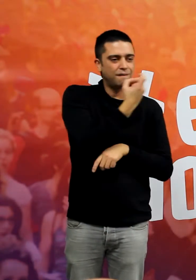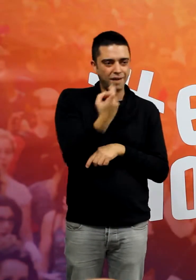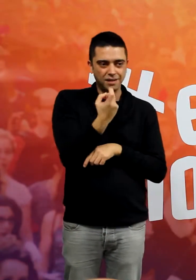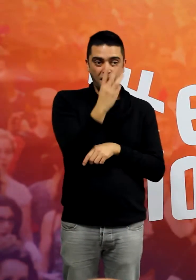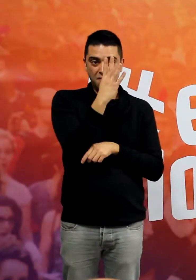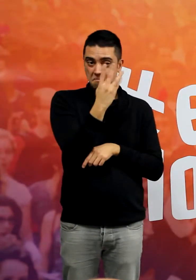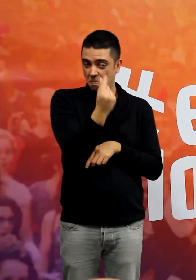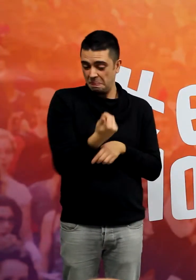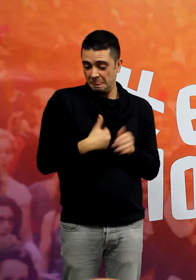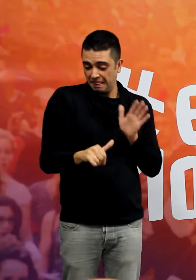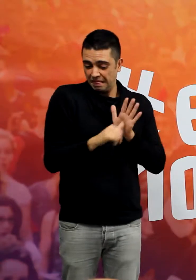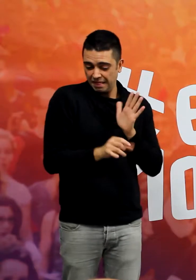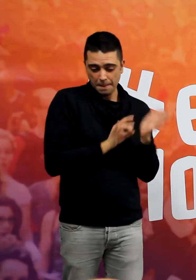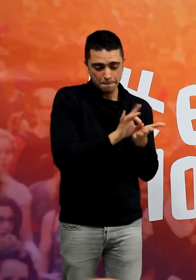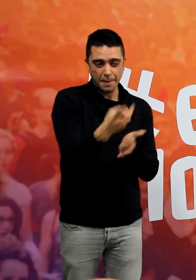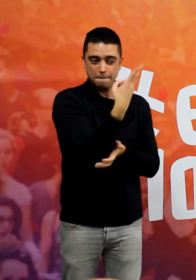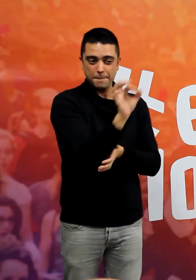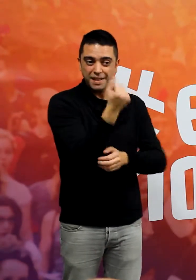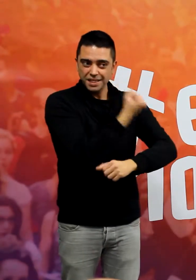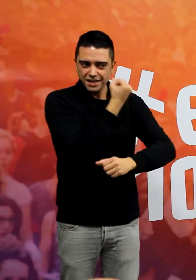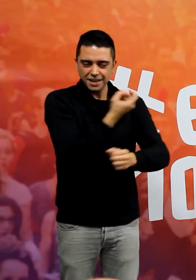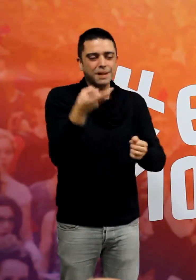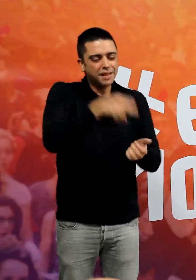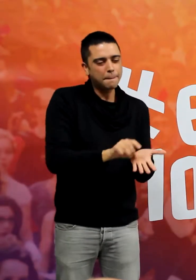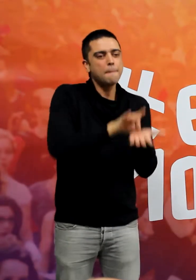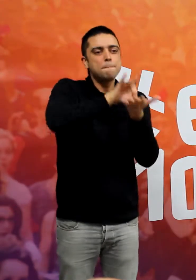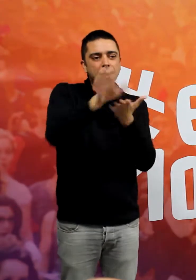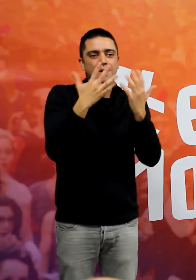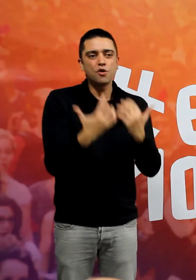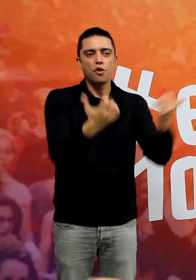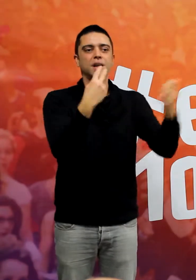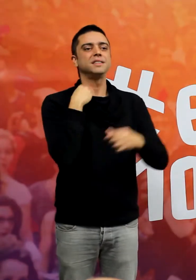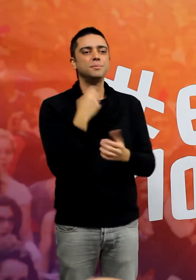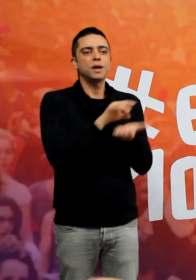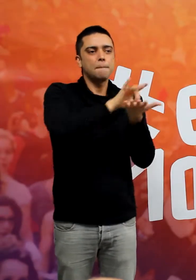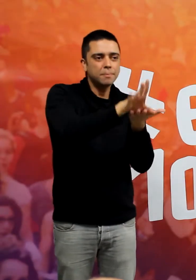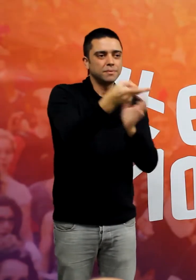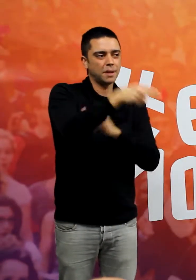quatre dies. El 20 de desembre ens anem a fer fora també del Congrés dels Diputats i del Govern.